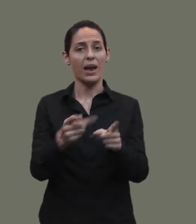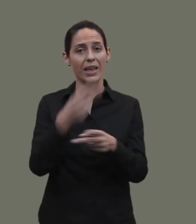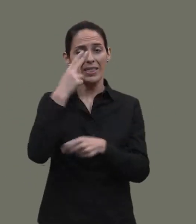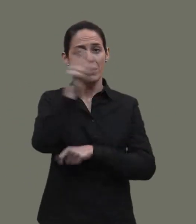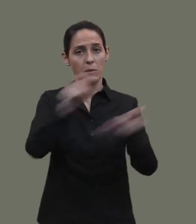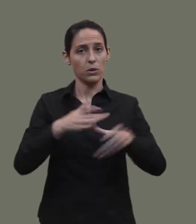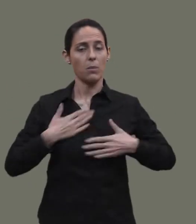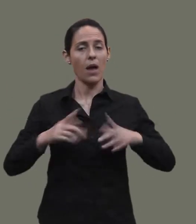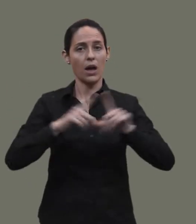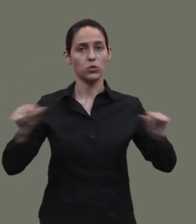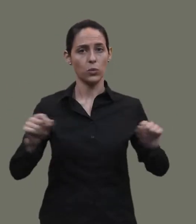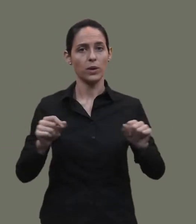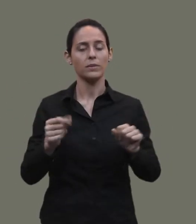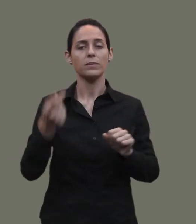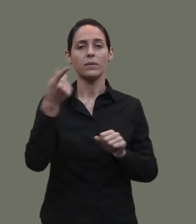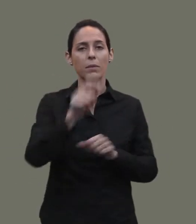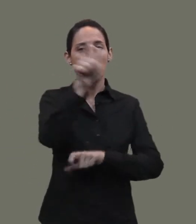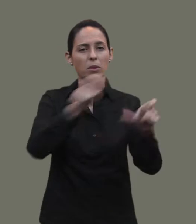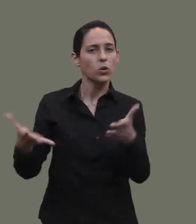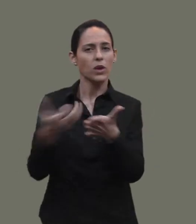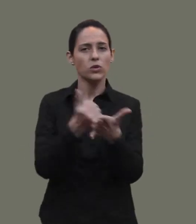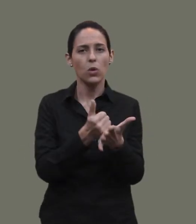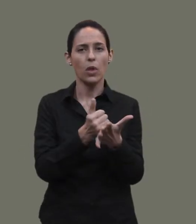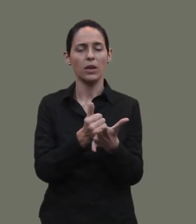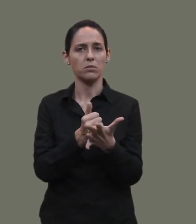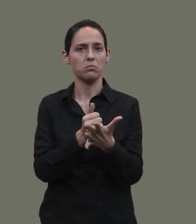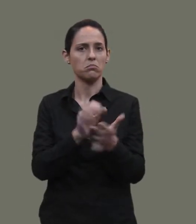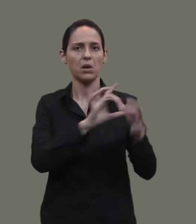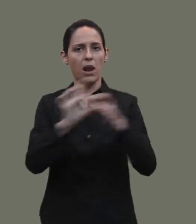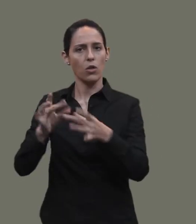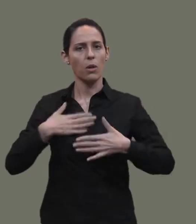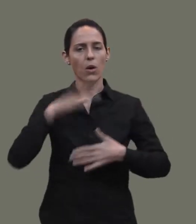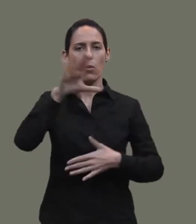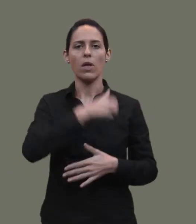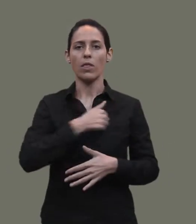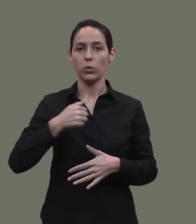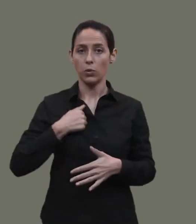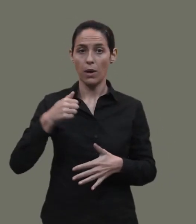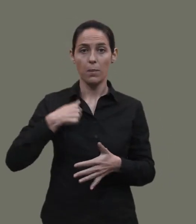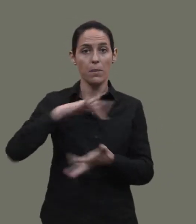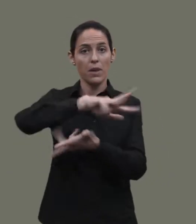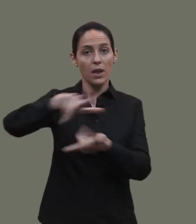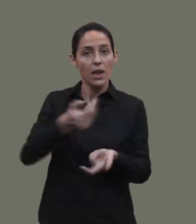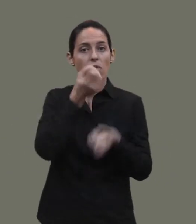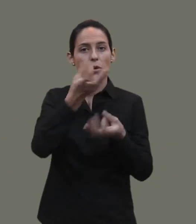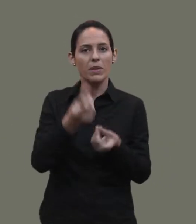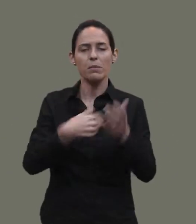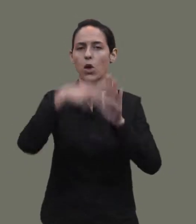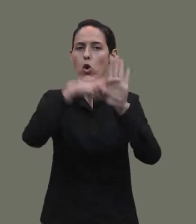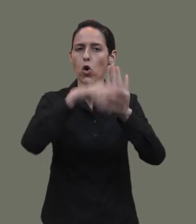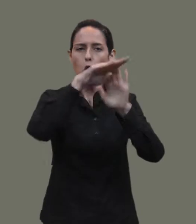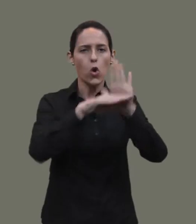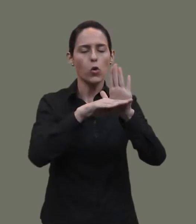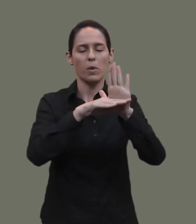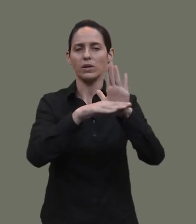de los asturianos y de todas las personas que tienen relación con nuestra comunidad desde los servicios informativos establecimos unas normas